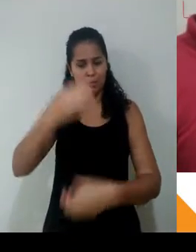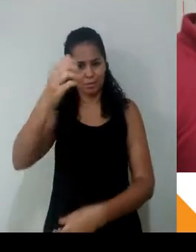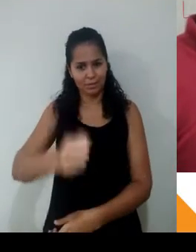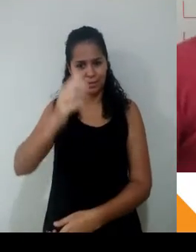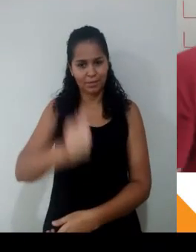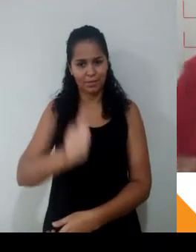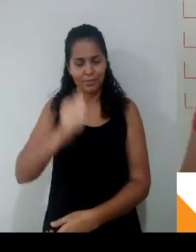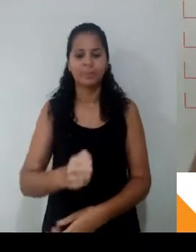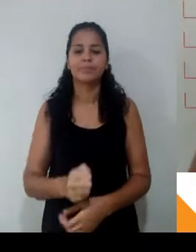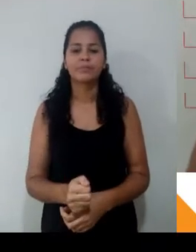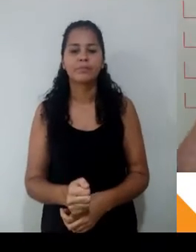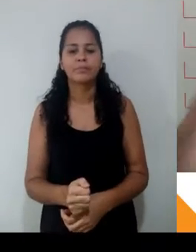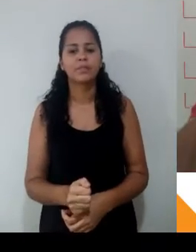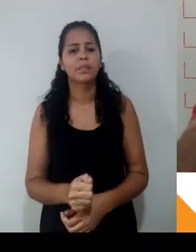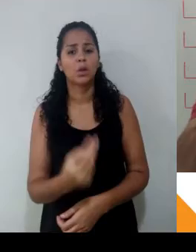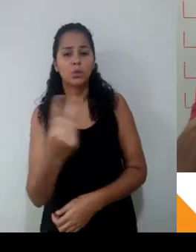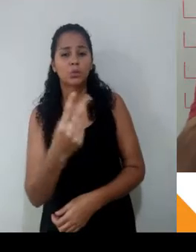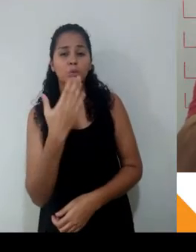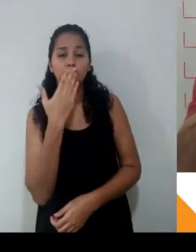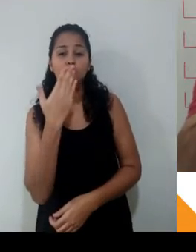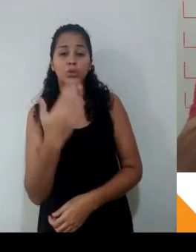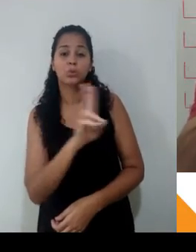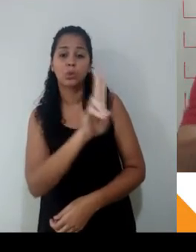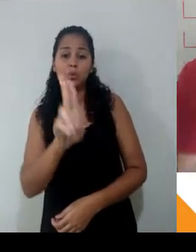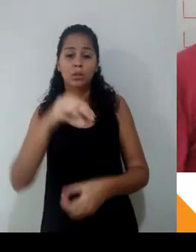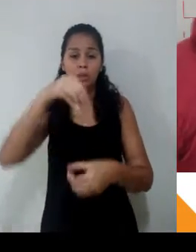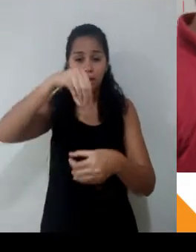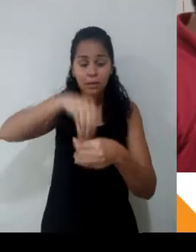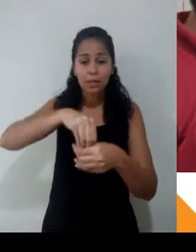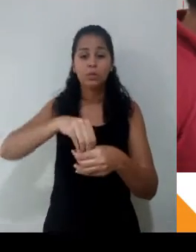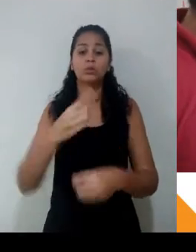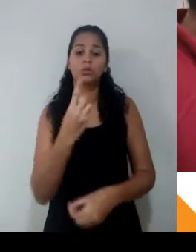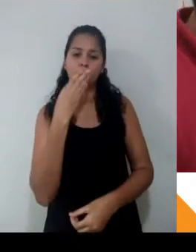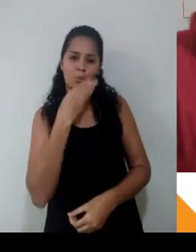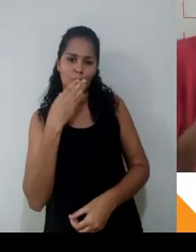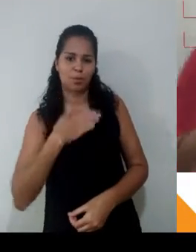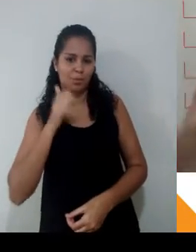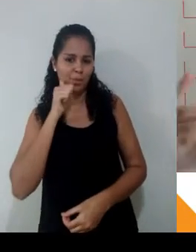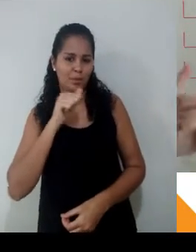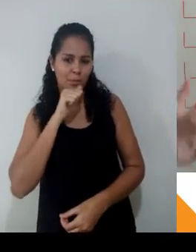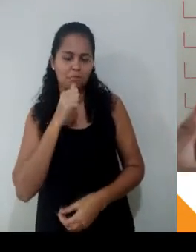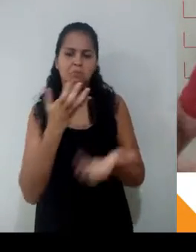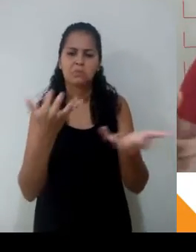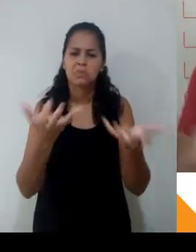são dois tipos de ingredientes que tem em um bolo da minha mãe. Se eu quiser, em algum momento, convidar amigos